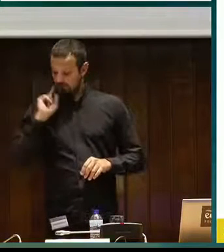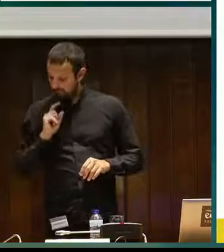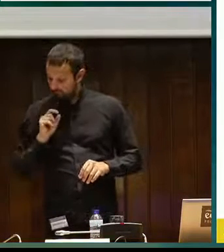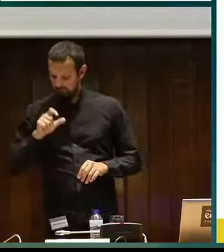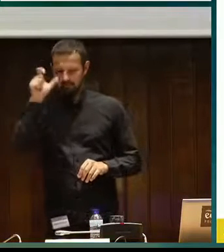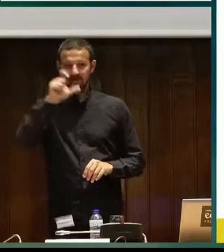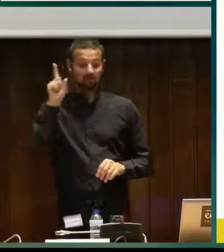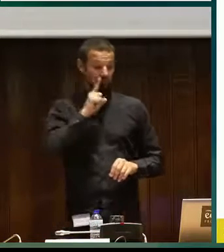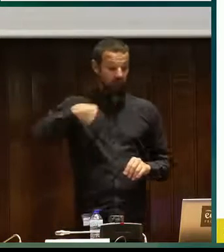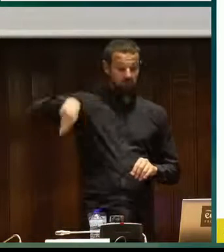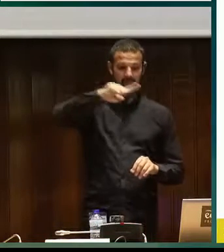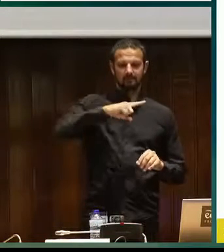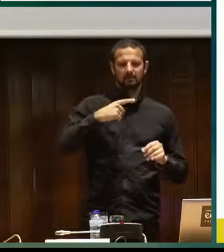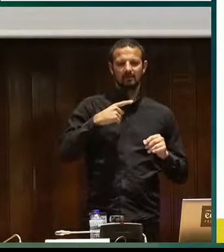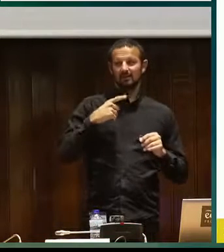aplicación.